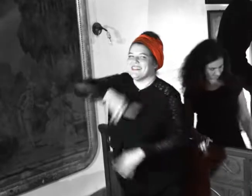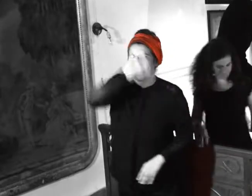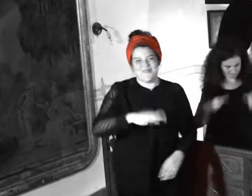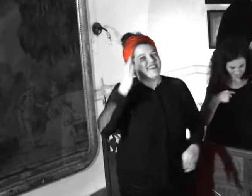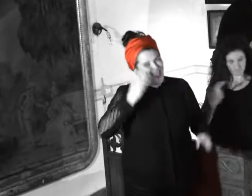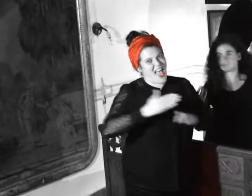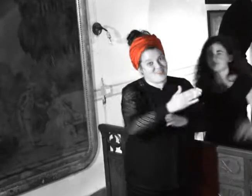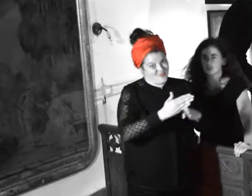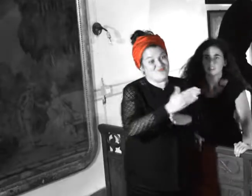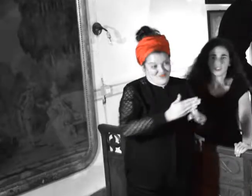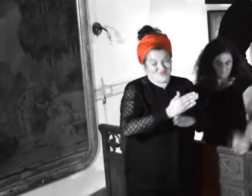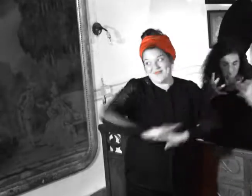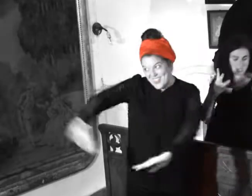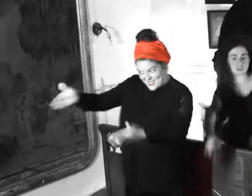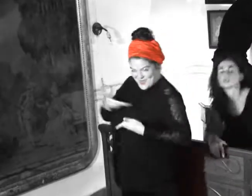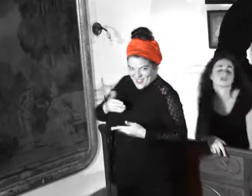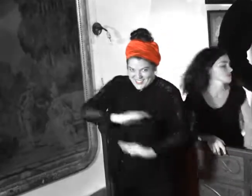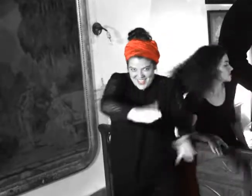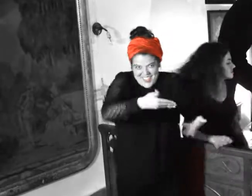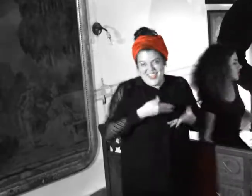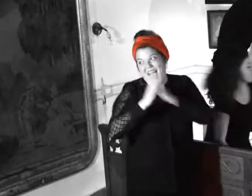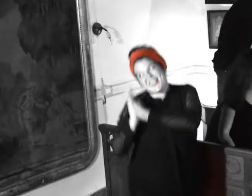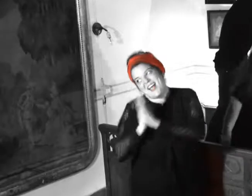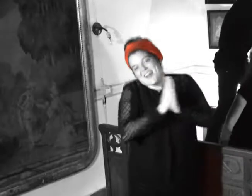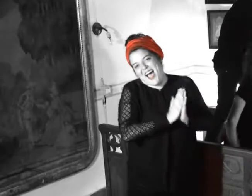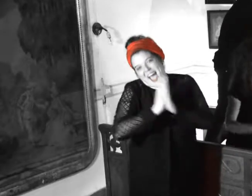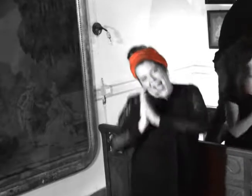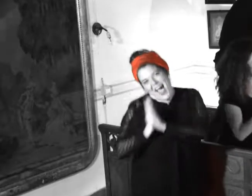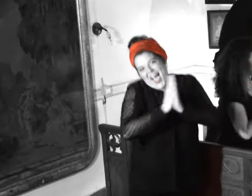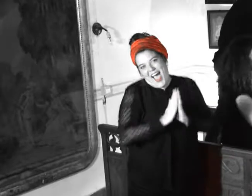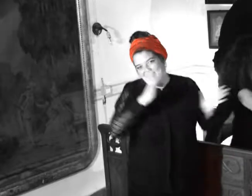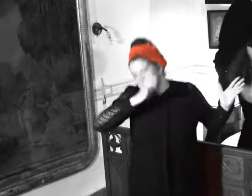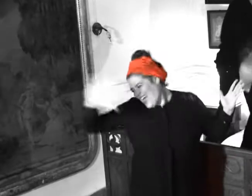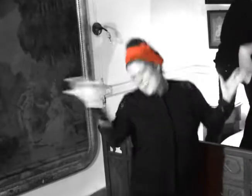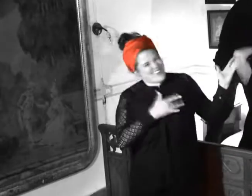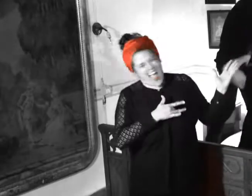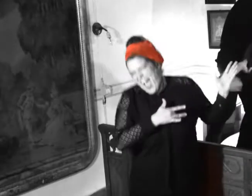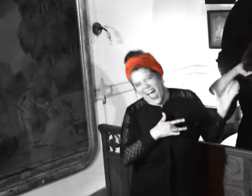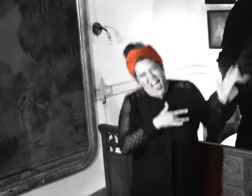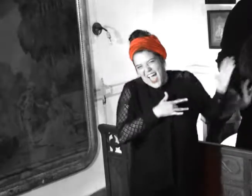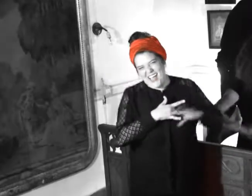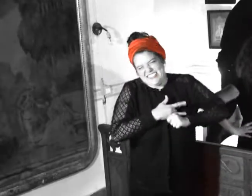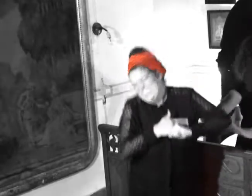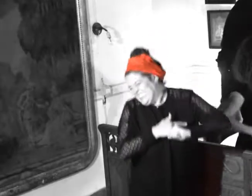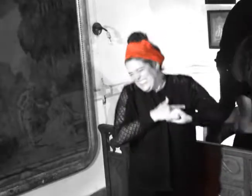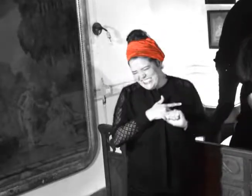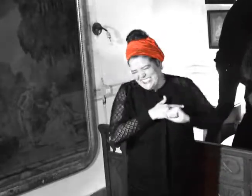carpintera, dispóngase quien quiera trabajar Tengo un clavo en mi madera